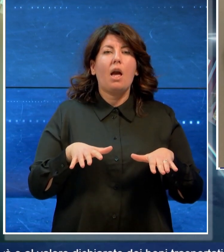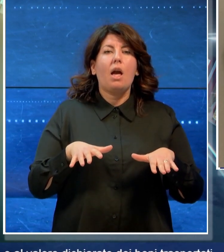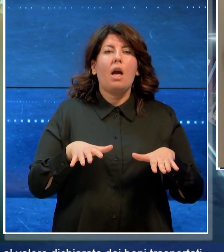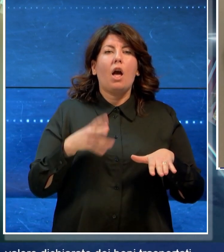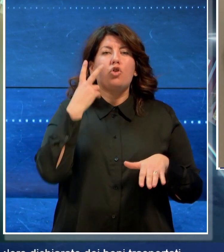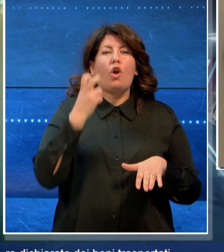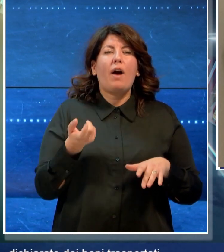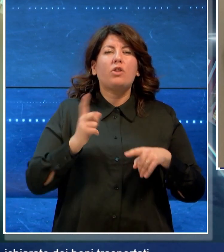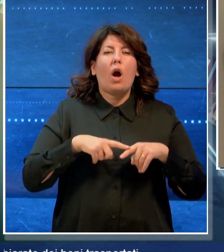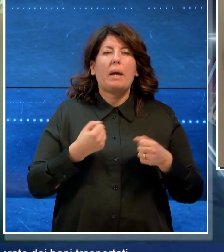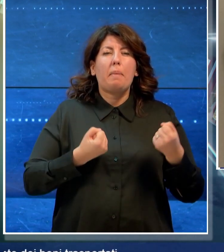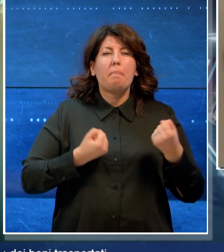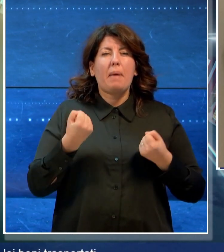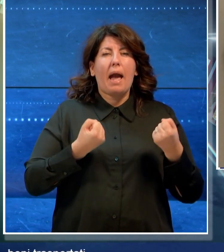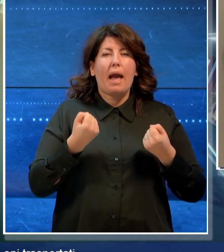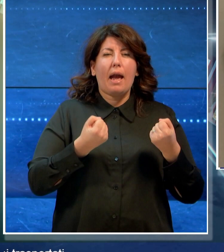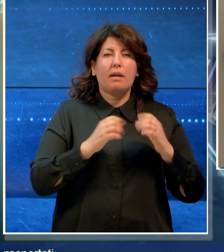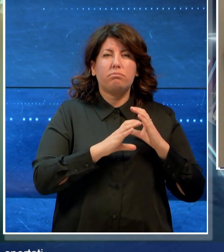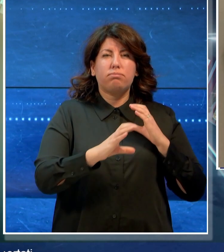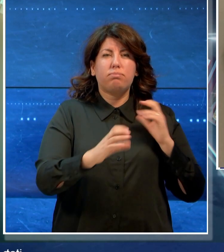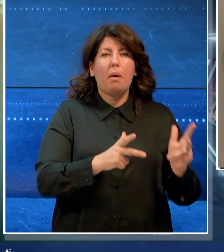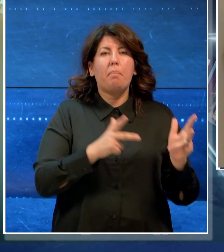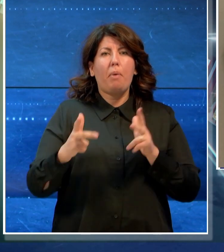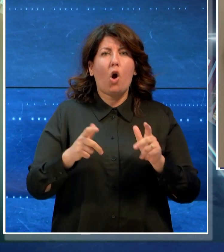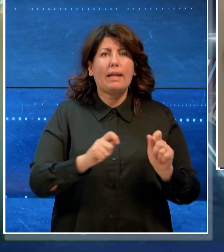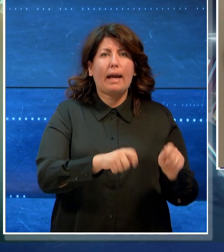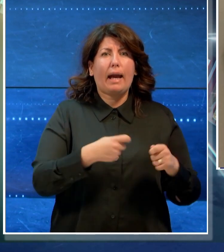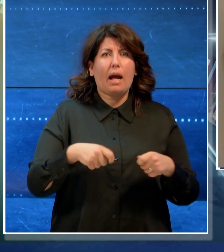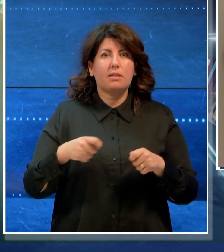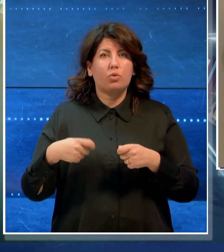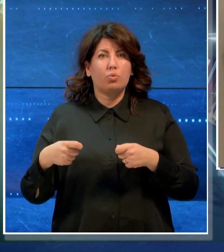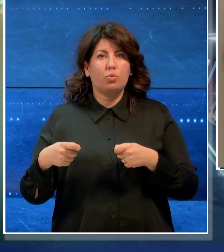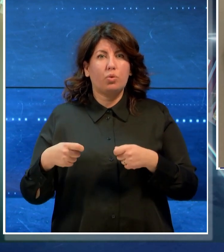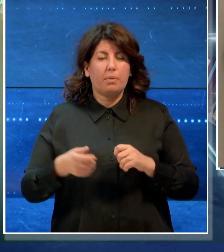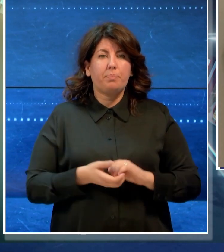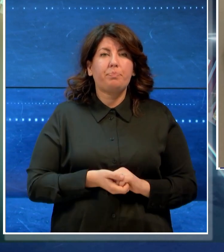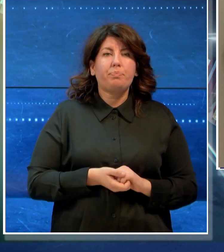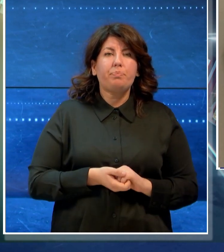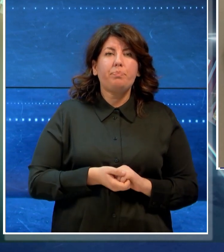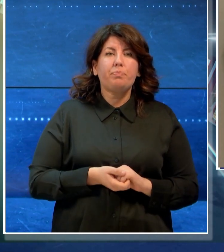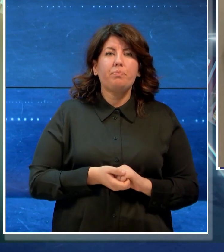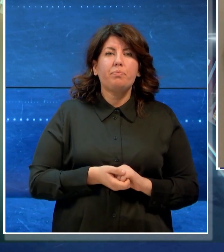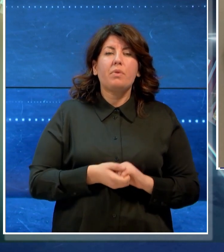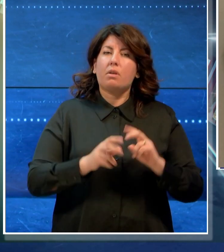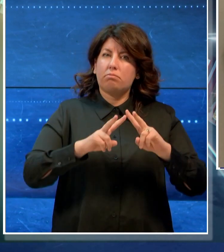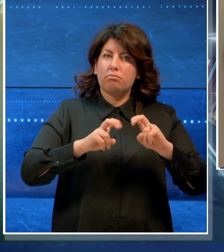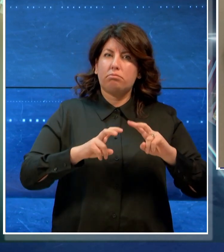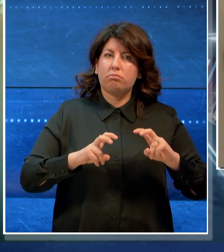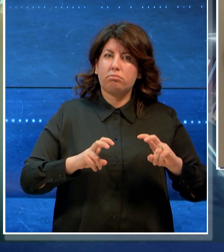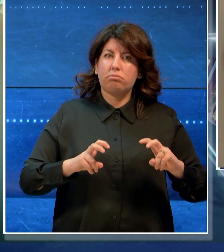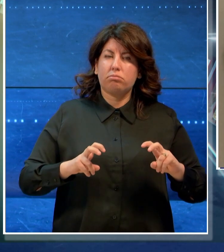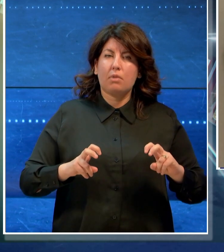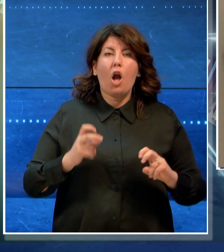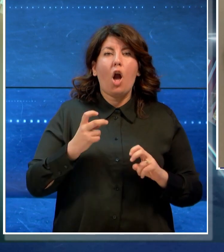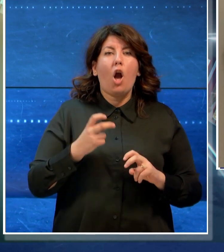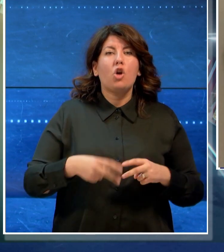che trasportavano calzature. I riscontri fisici sui carichi hanno fatto emergere